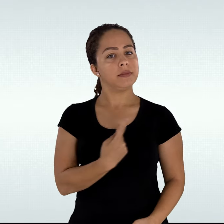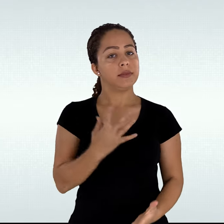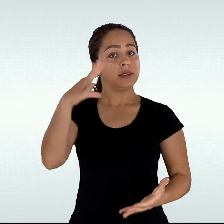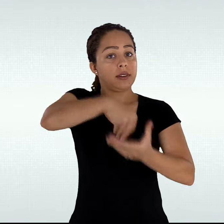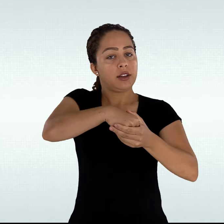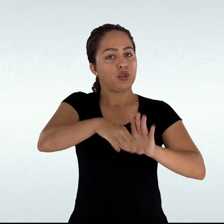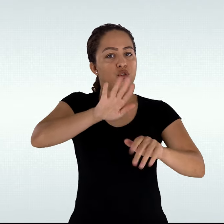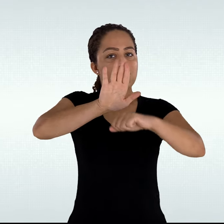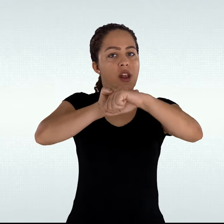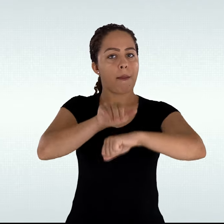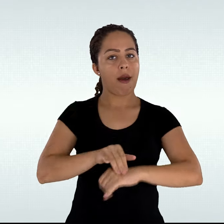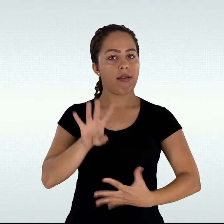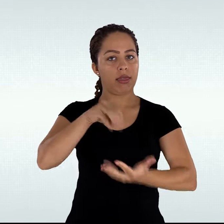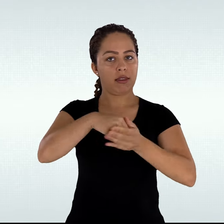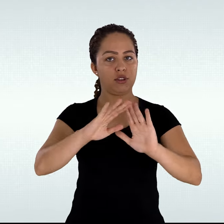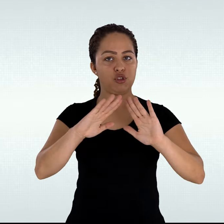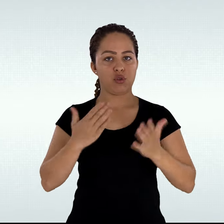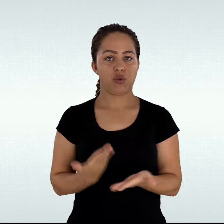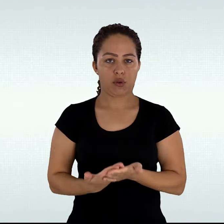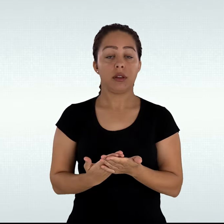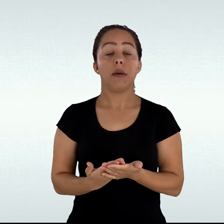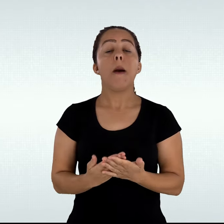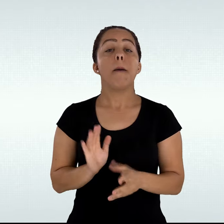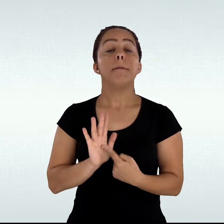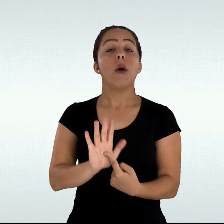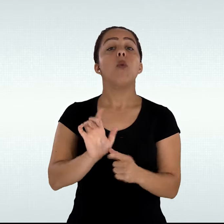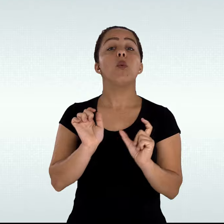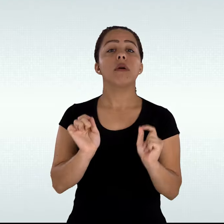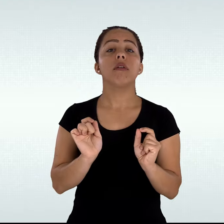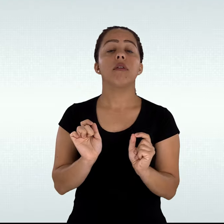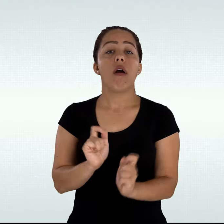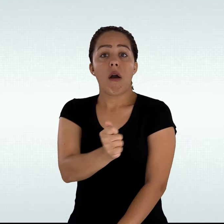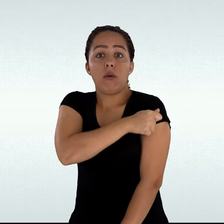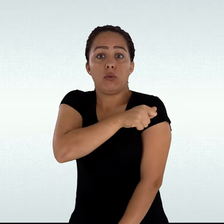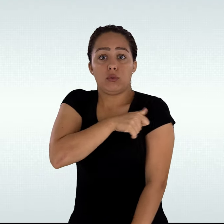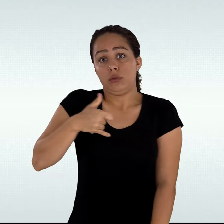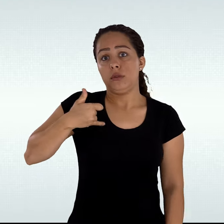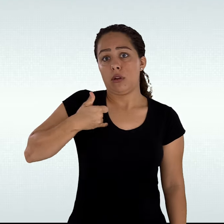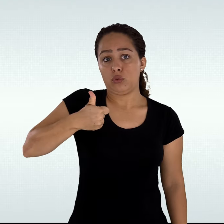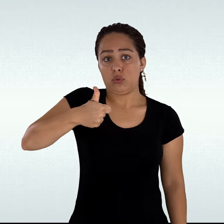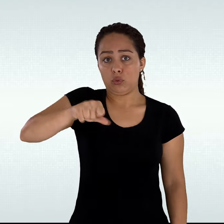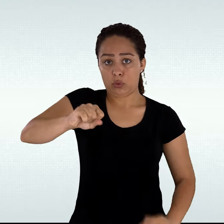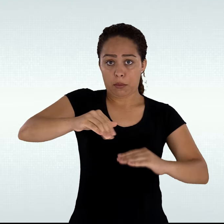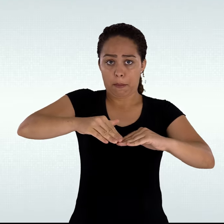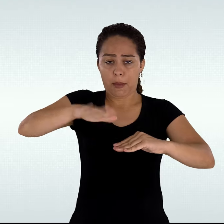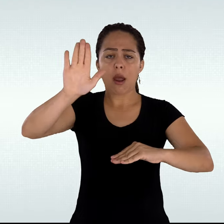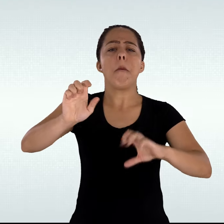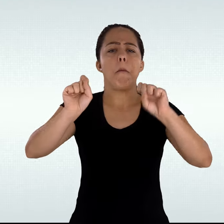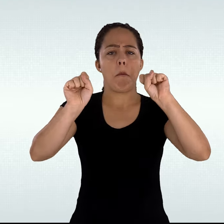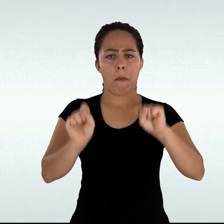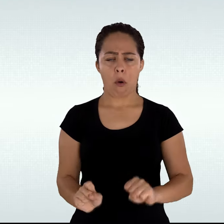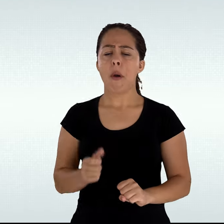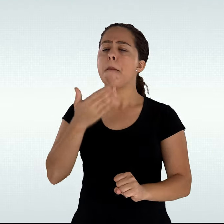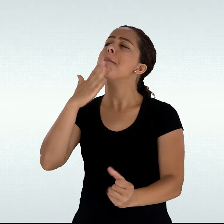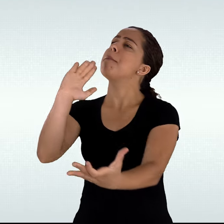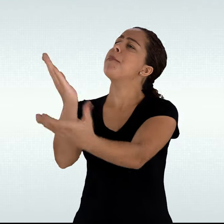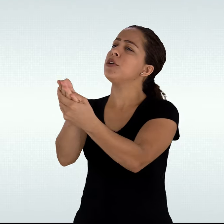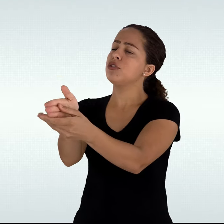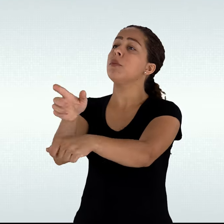transexuais nos registros escolares. Orienta que os alunos maiores de 18 anos podem